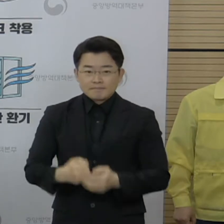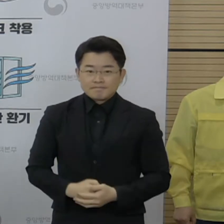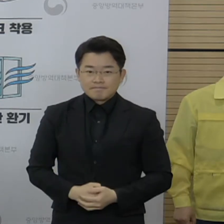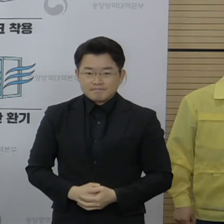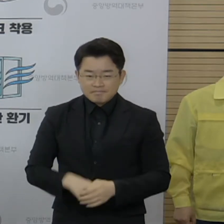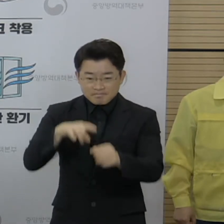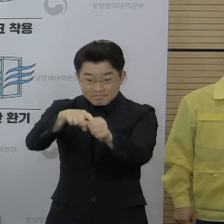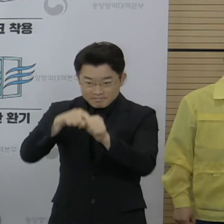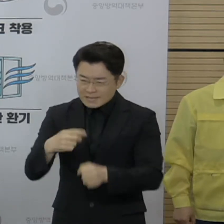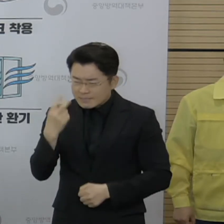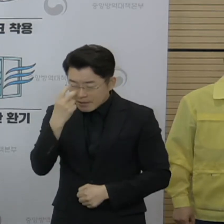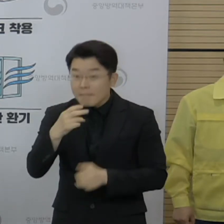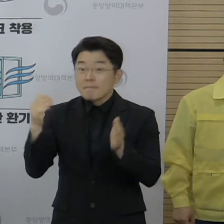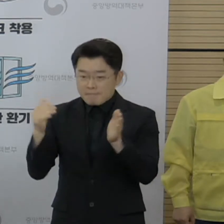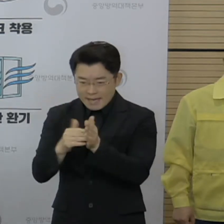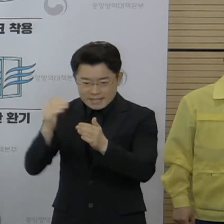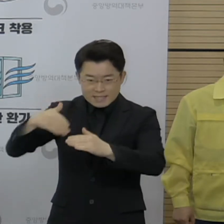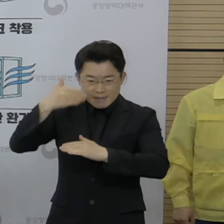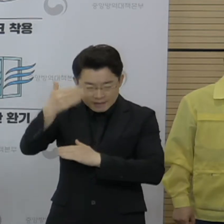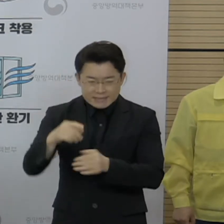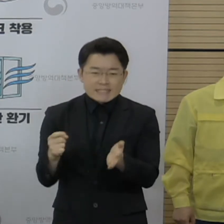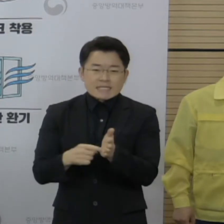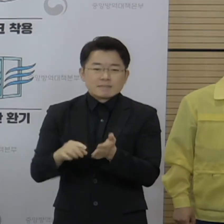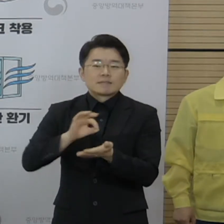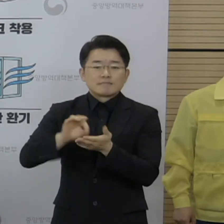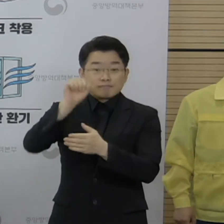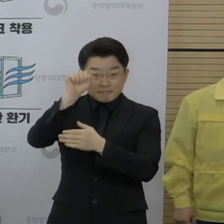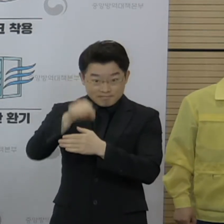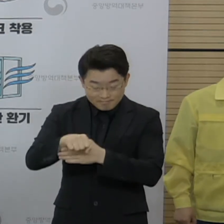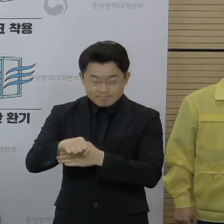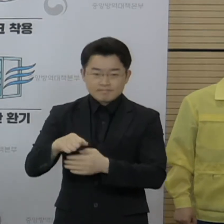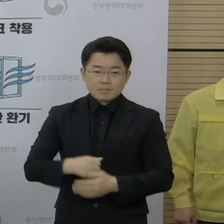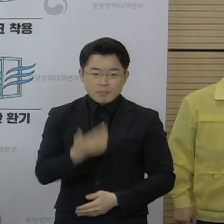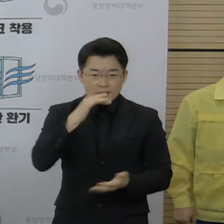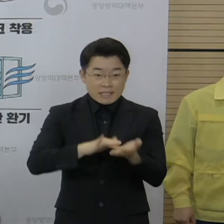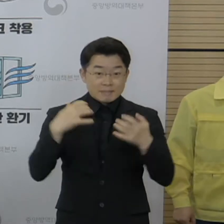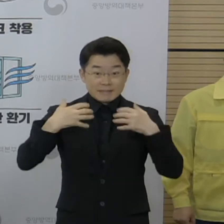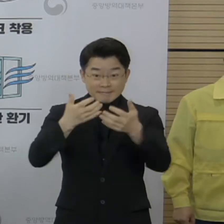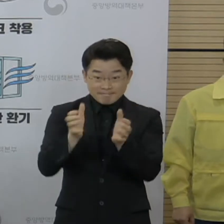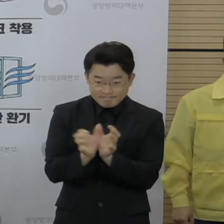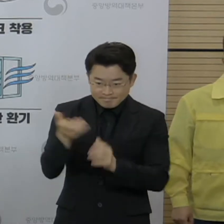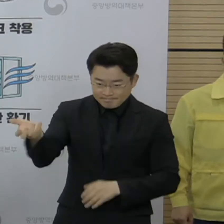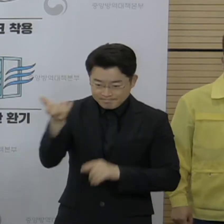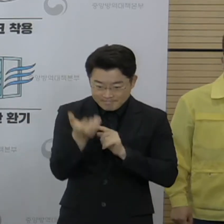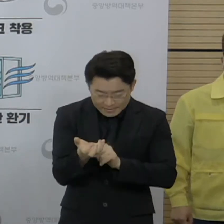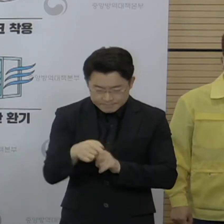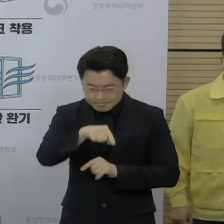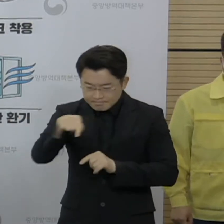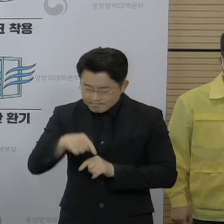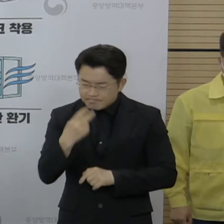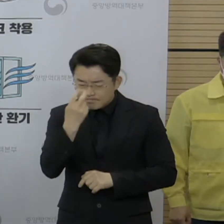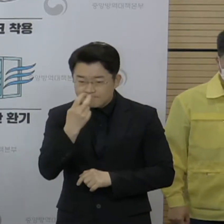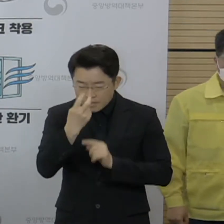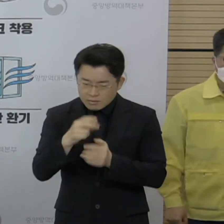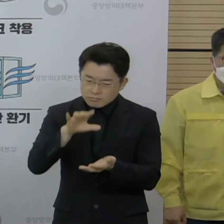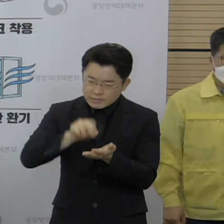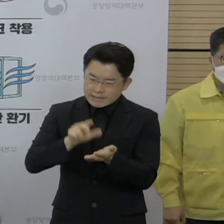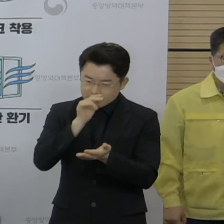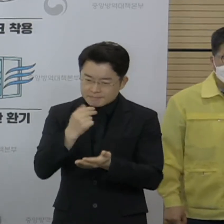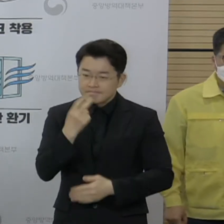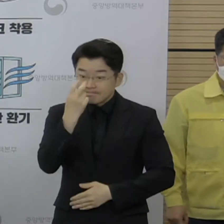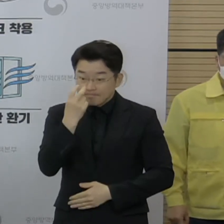통관을 완료하여 긴급 사용 승인을 하고 식품의약품안전처의 자체적인 품질 검사를